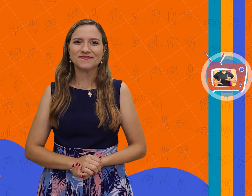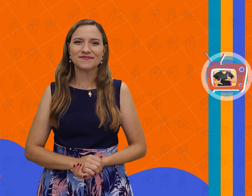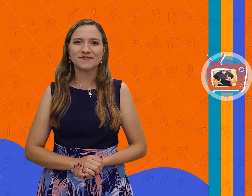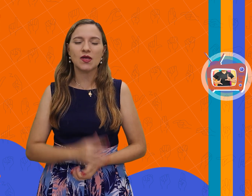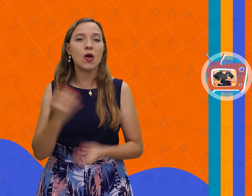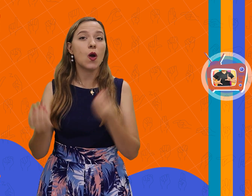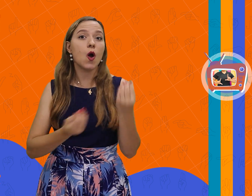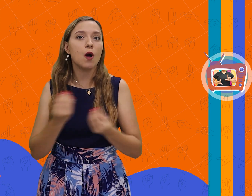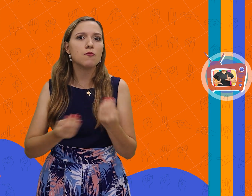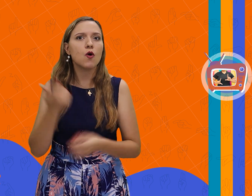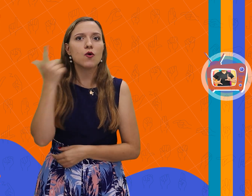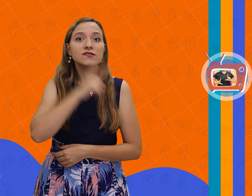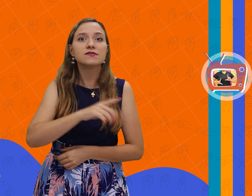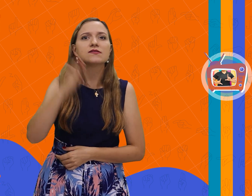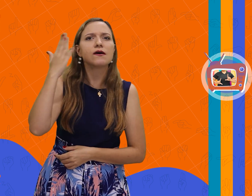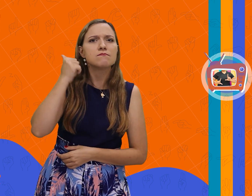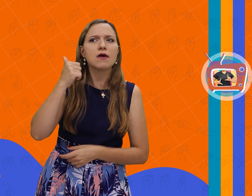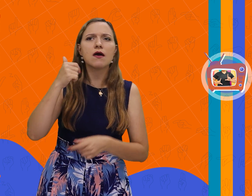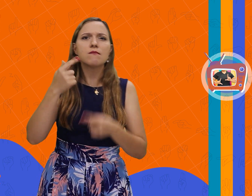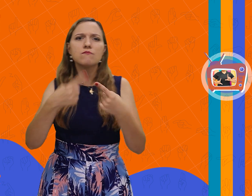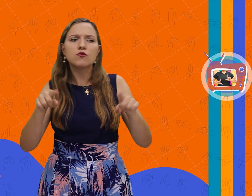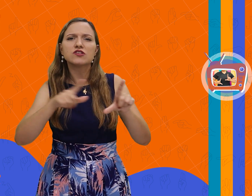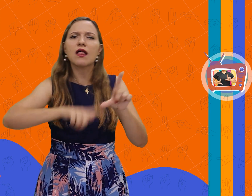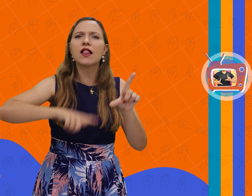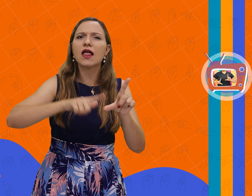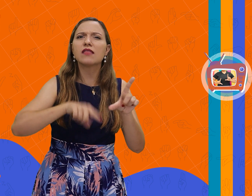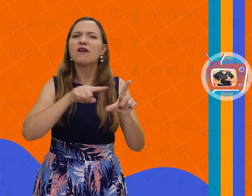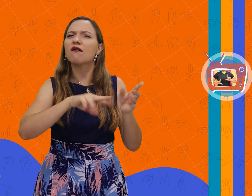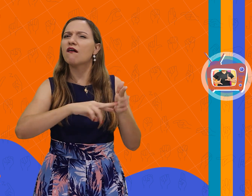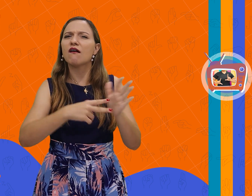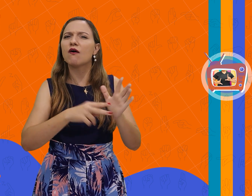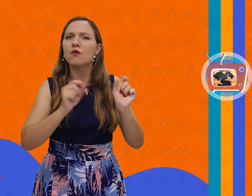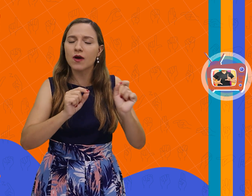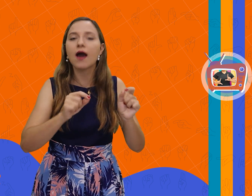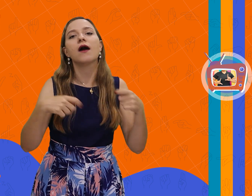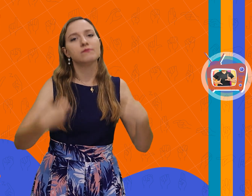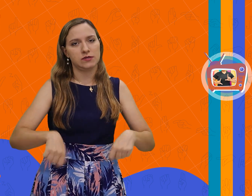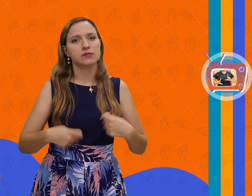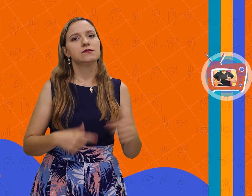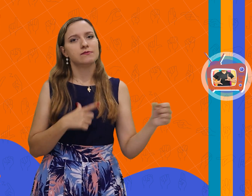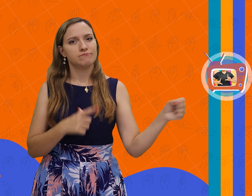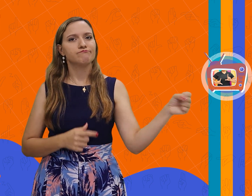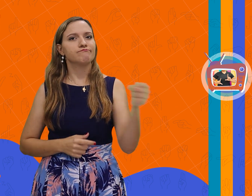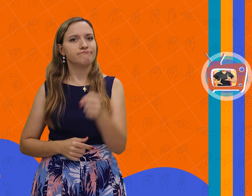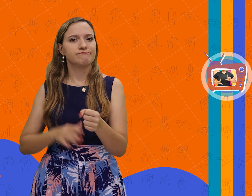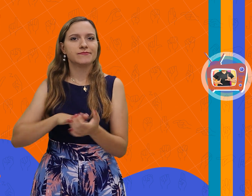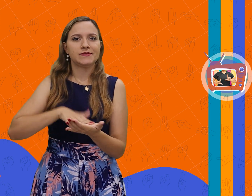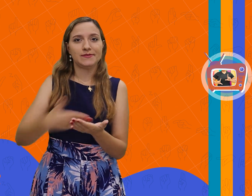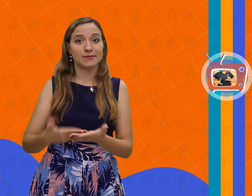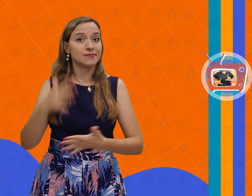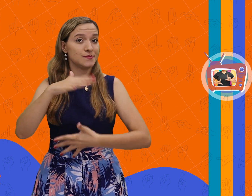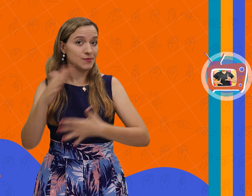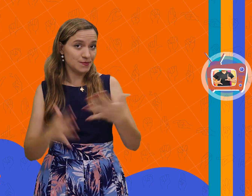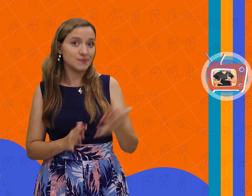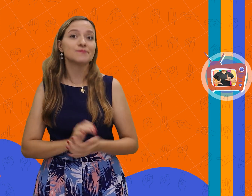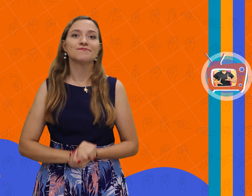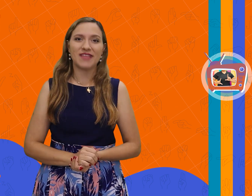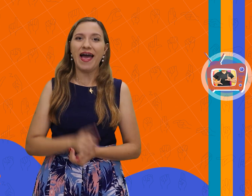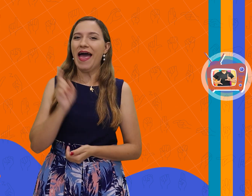Para compreender a letra da música, é necessário a interpretação em Libras. E essa